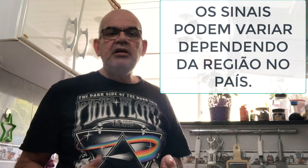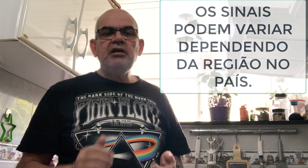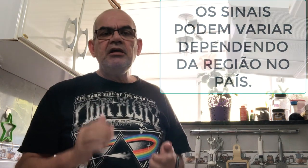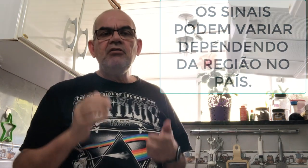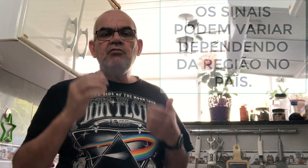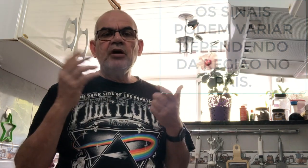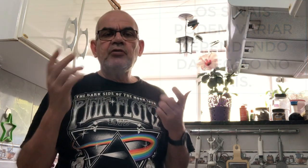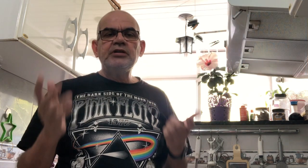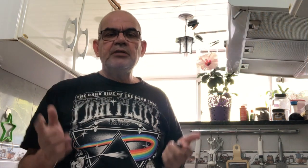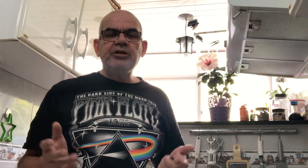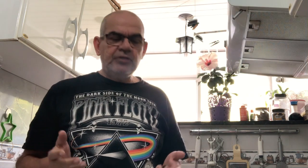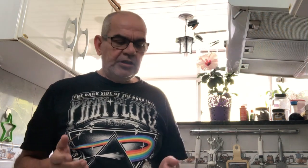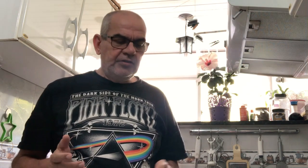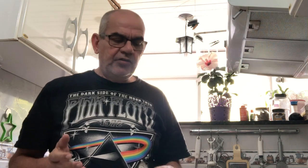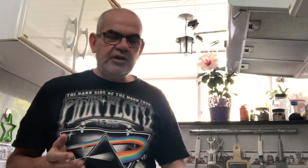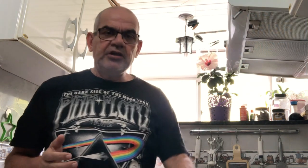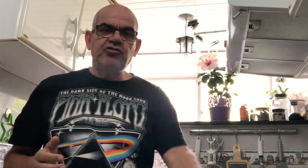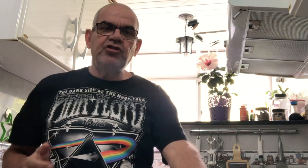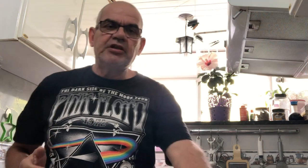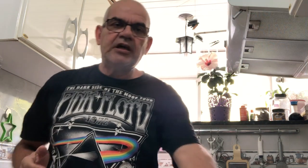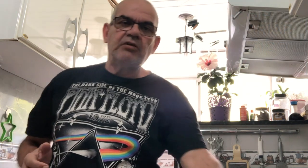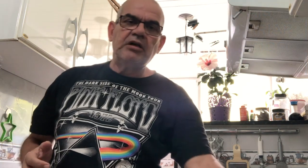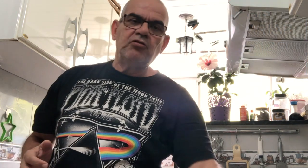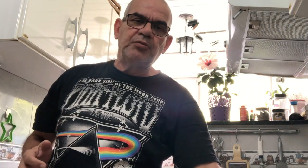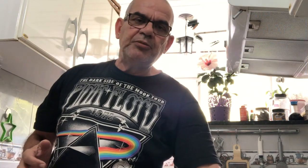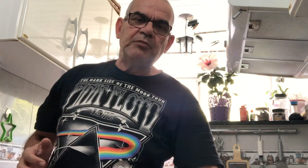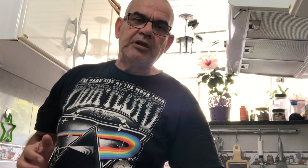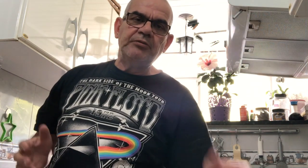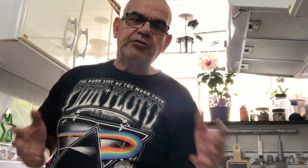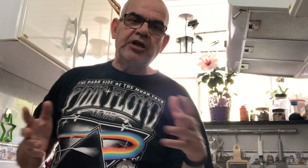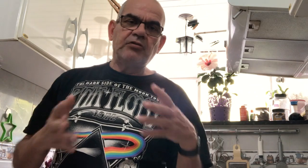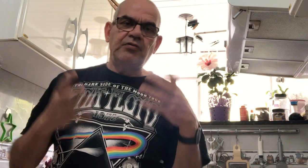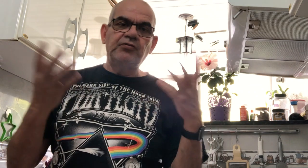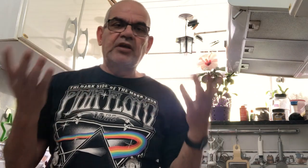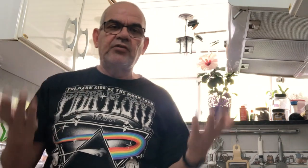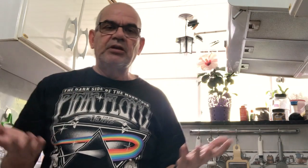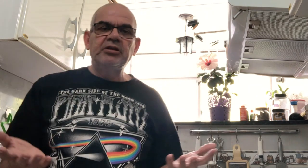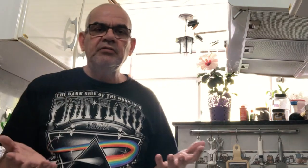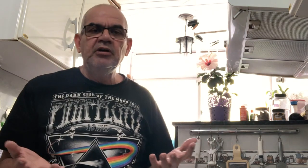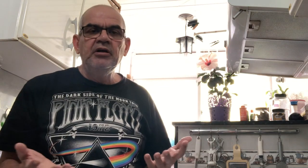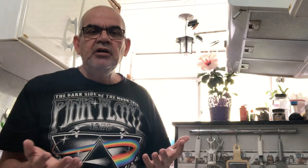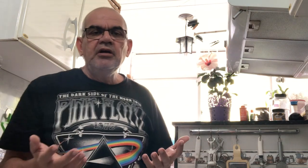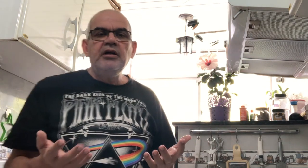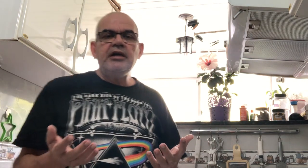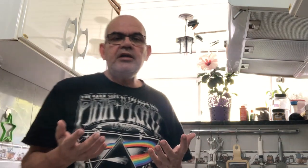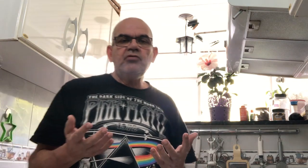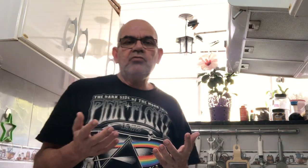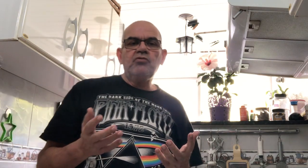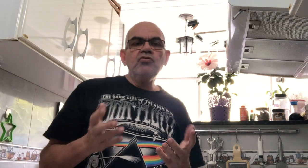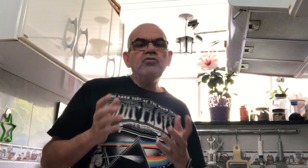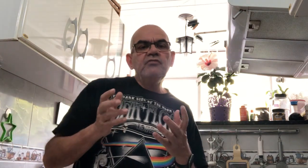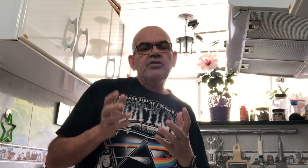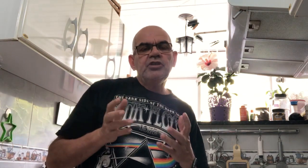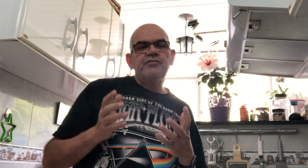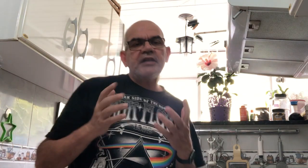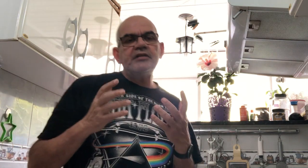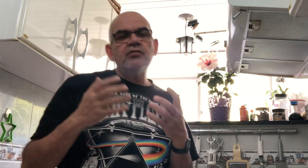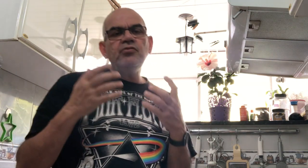E uma coisa também que eu queria dizer antes de entrar com o primeiro parâmetro, que é a configuração da mão, é que tudo que vocês fazem com